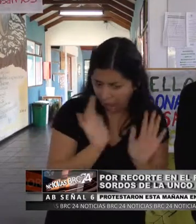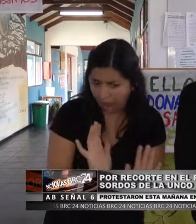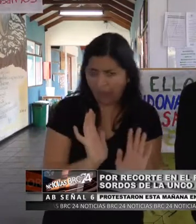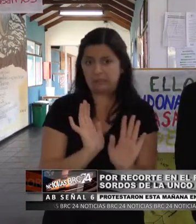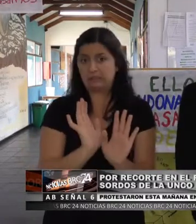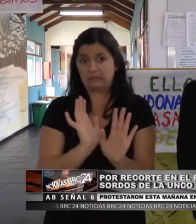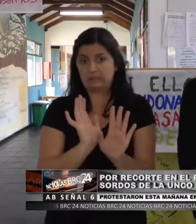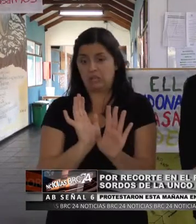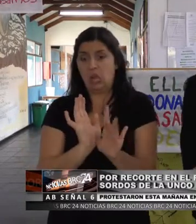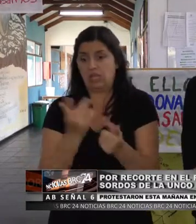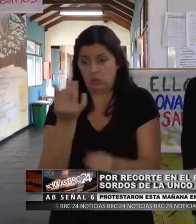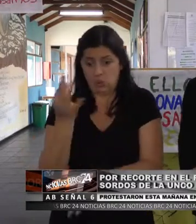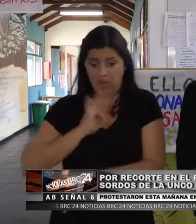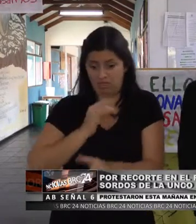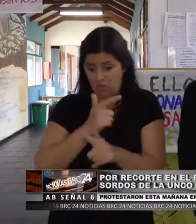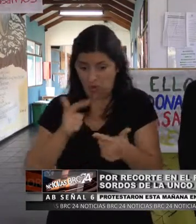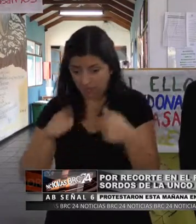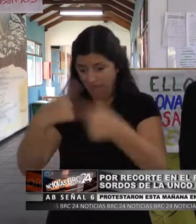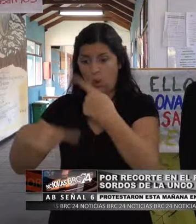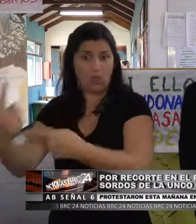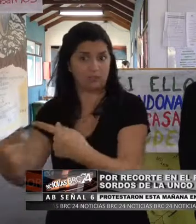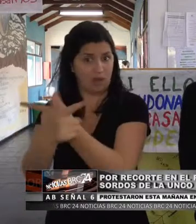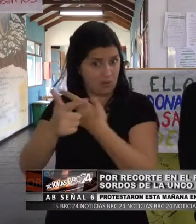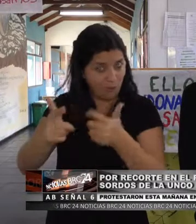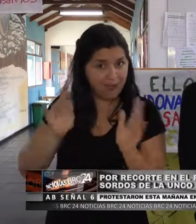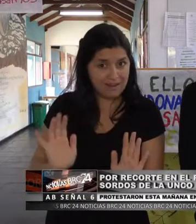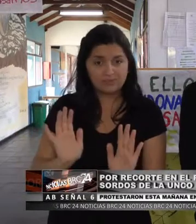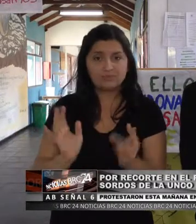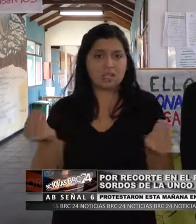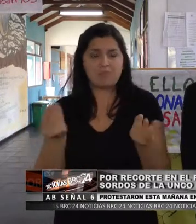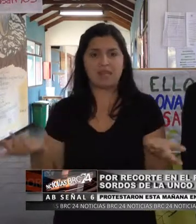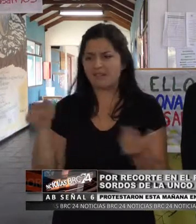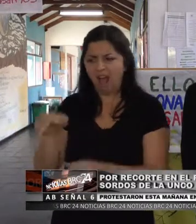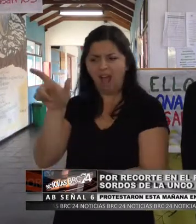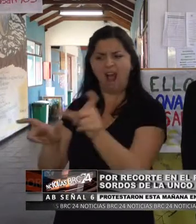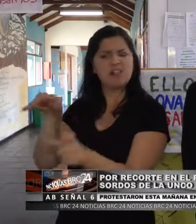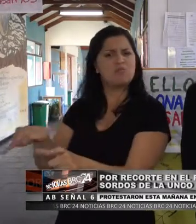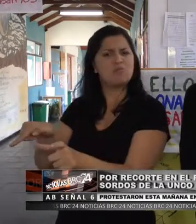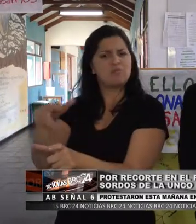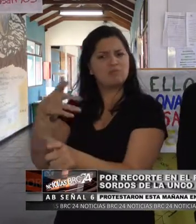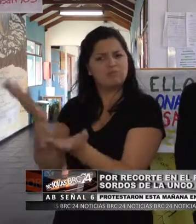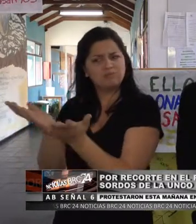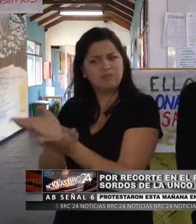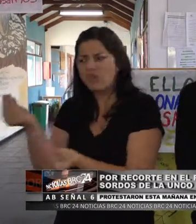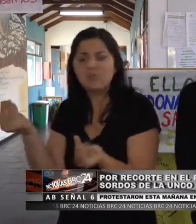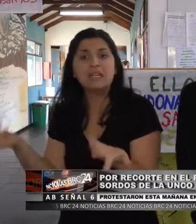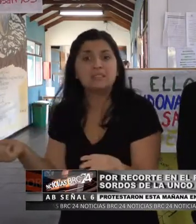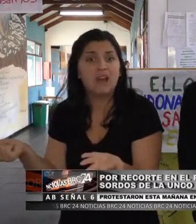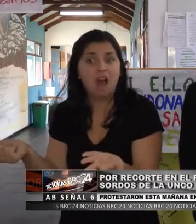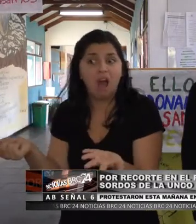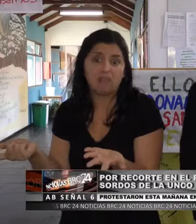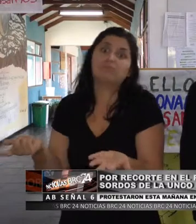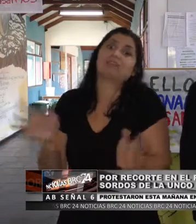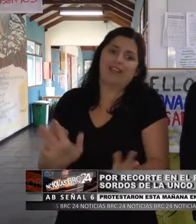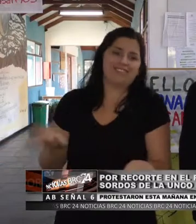sueldo para poder seguir con ellos. ¿Qué pasa con estos alumnos? Y un poco esta frase, si ellos